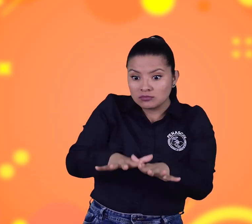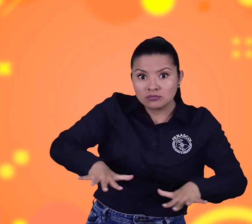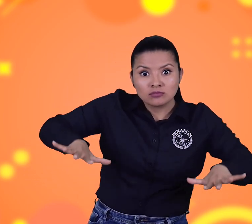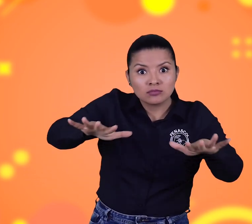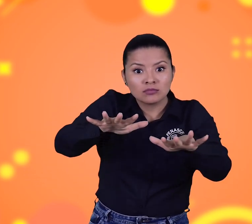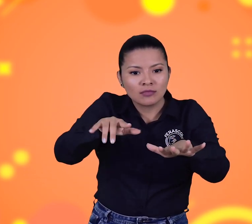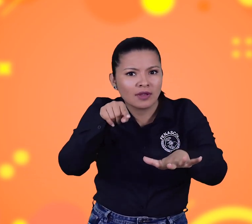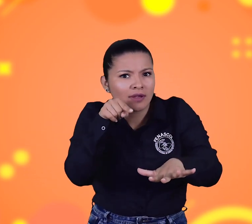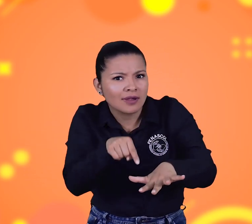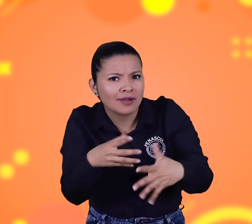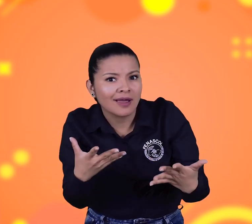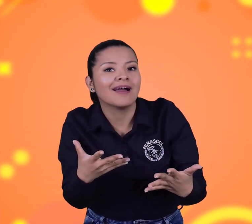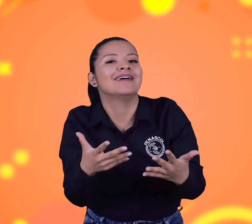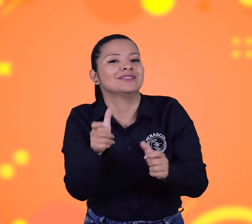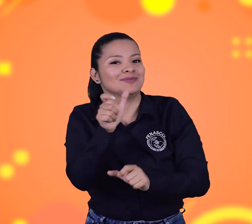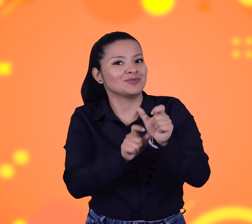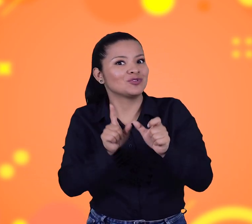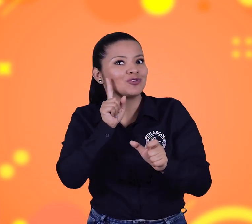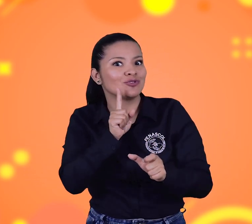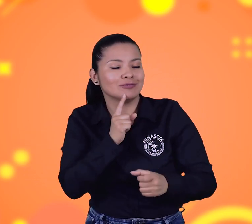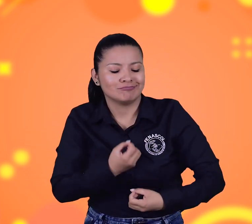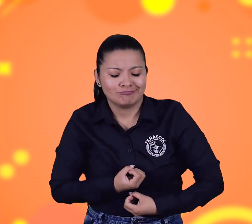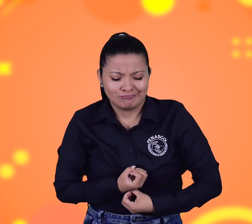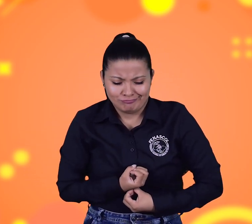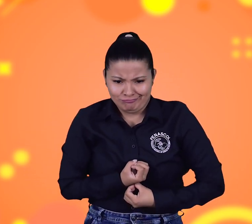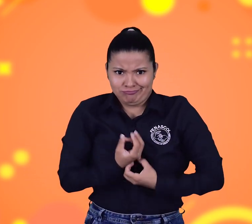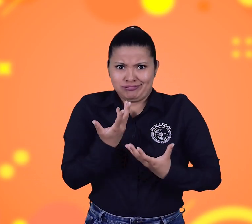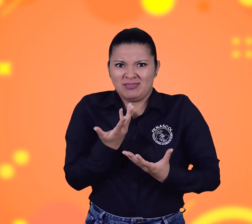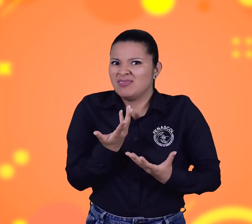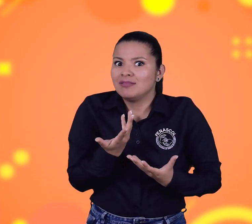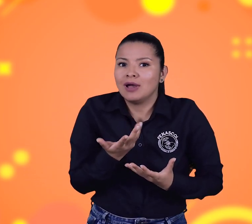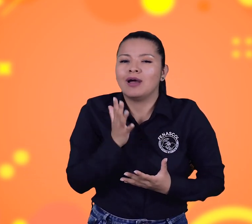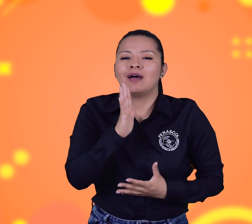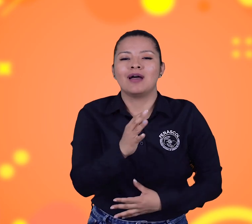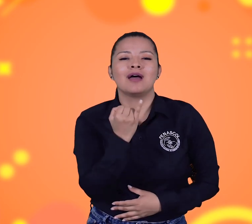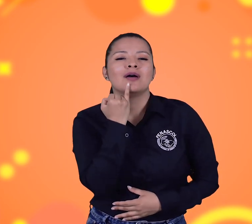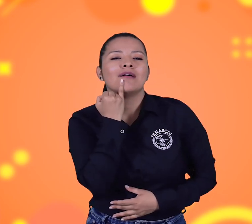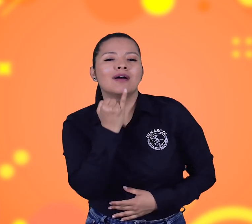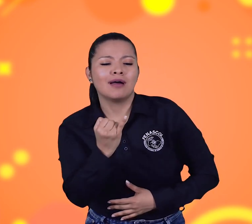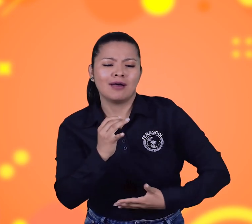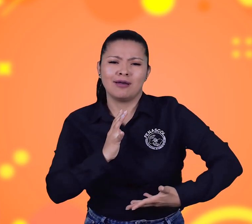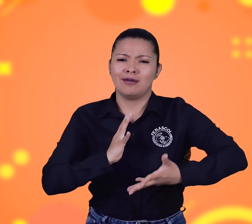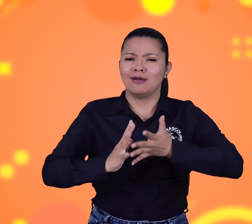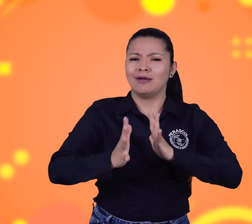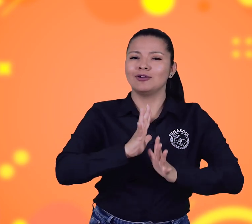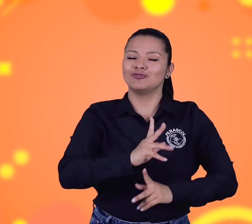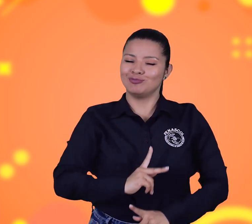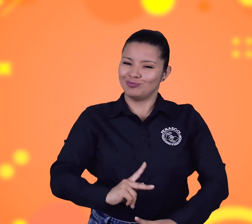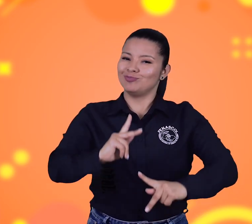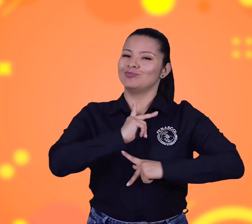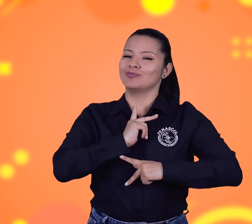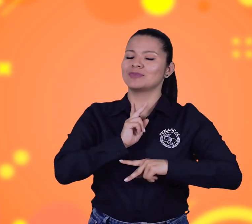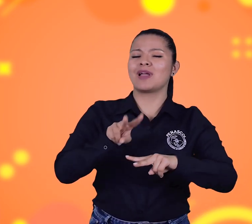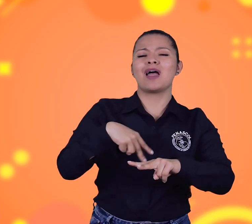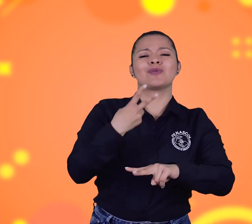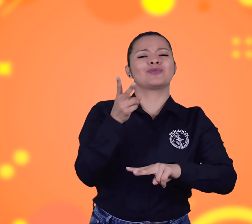corporales, la configuración manual y uso del espacio. Es parte de la comunidad sorda, permitiéndole expresarse.